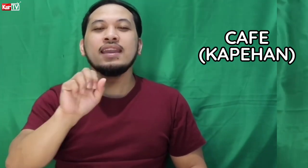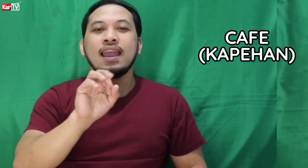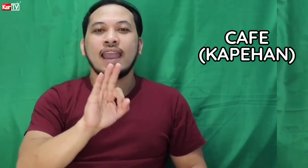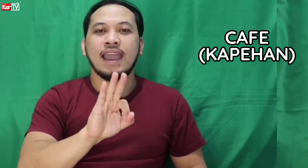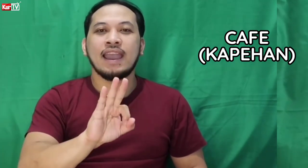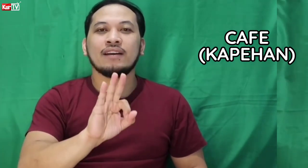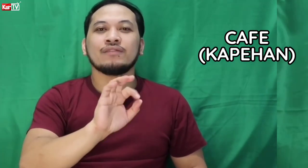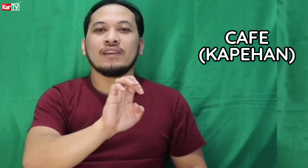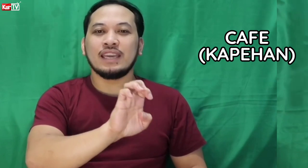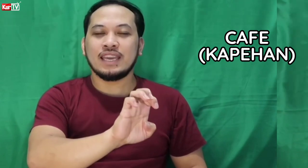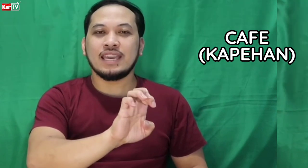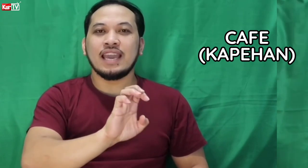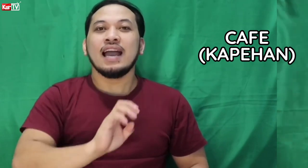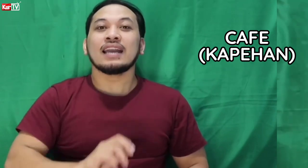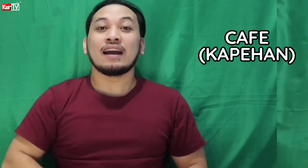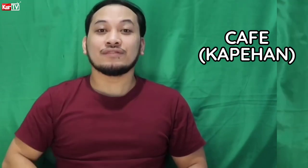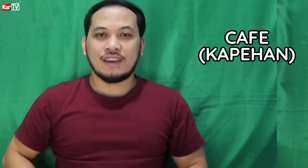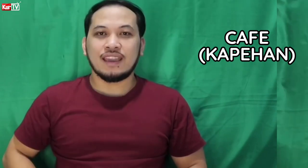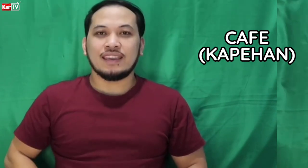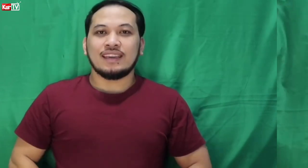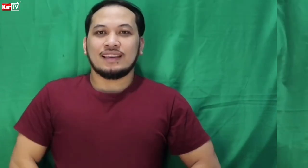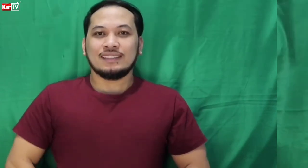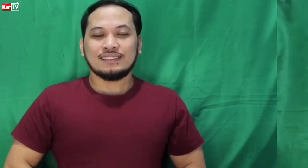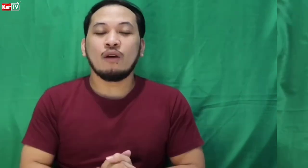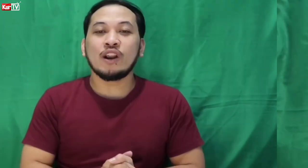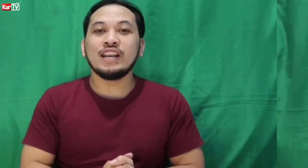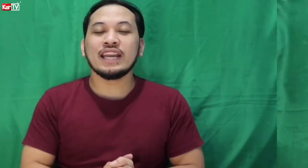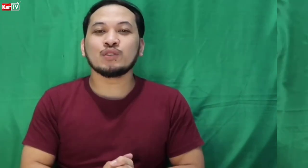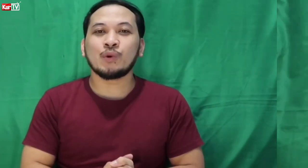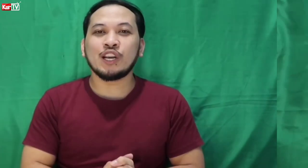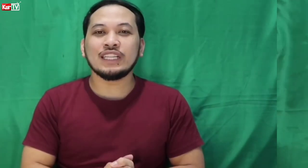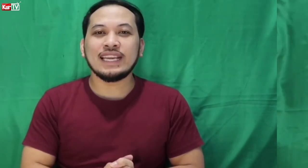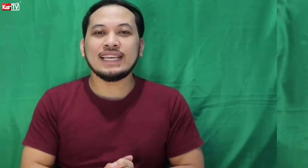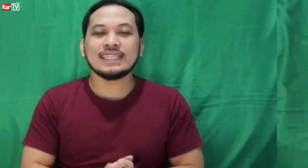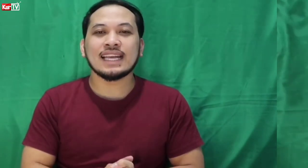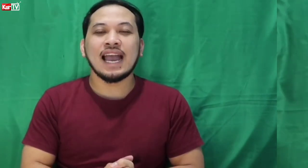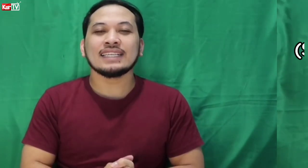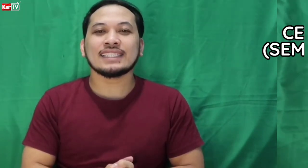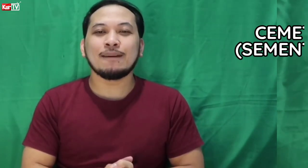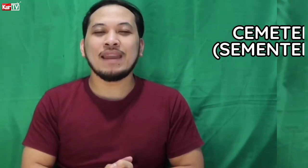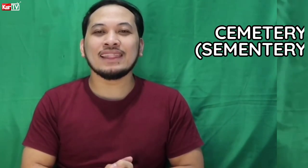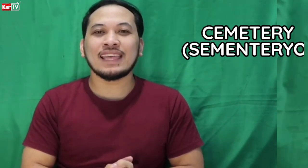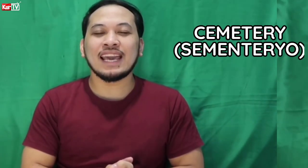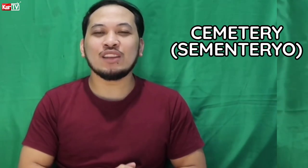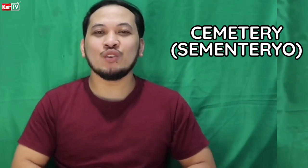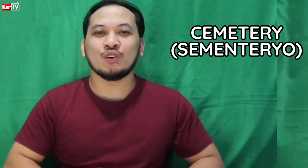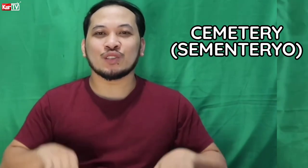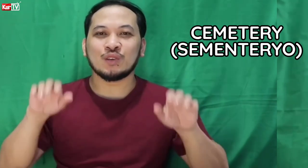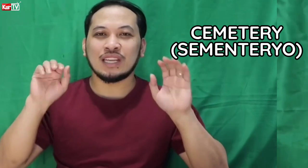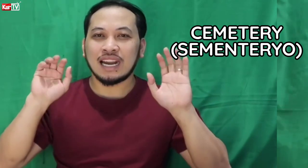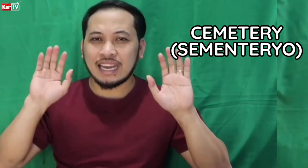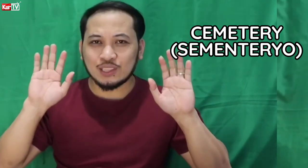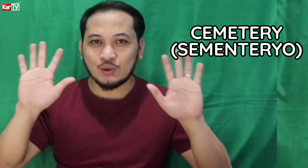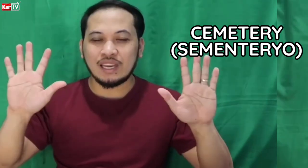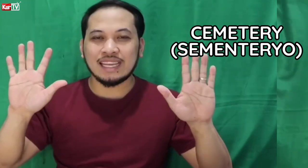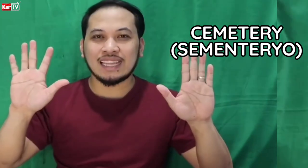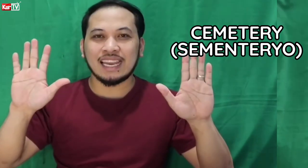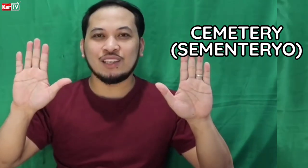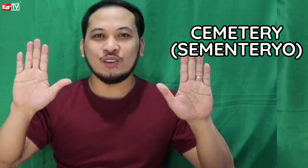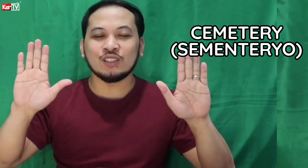-F-E. Cafe. Our next word is Sementerio. So nakaganito ulit ang inyong